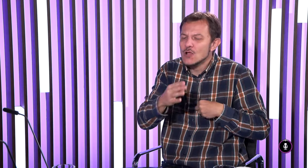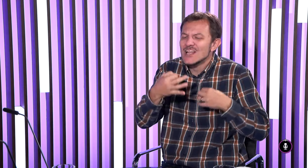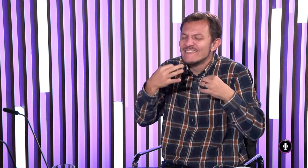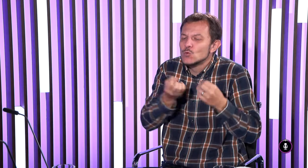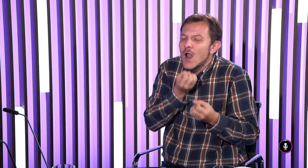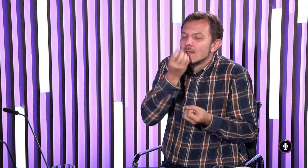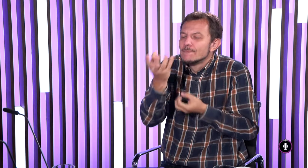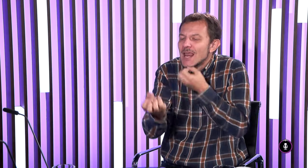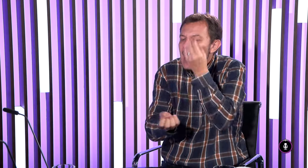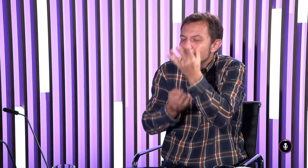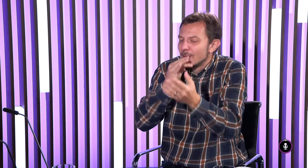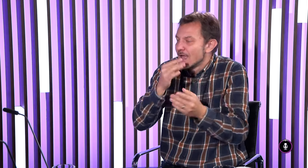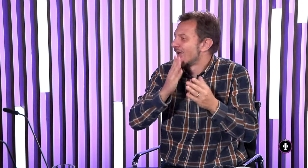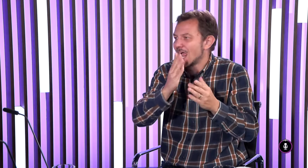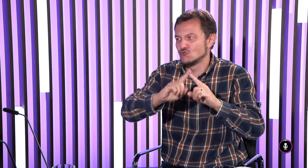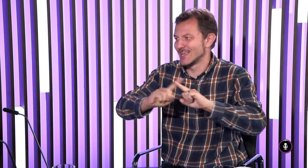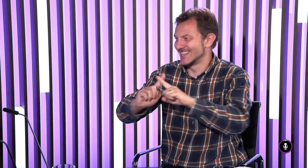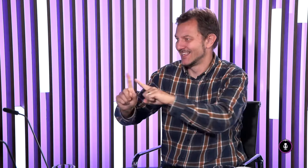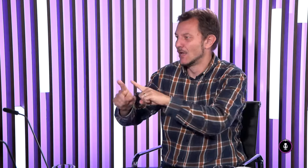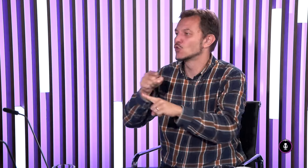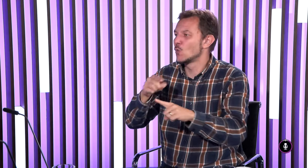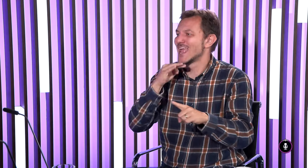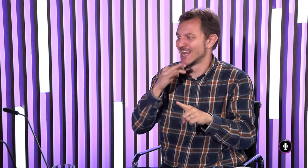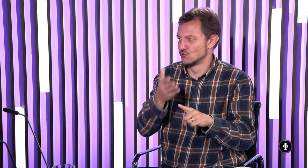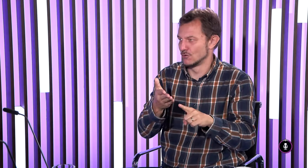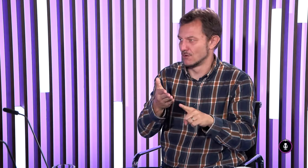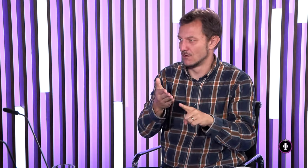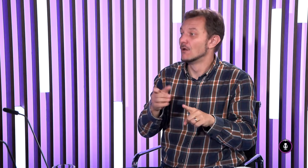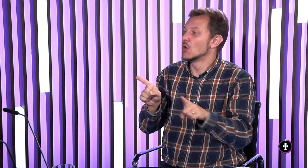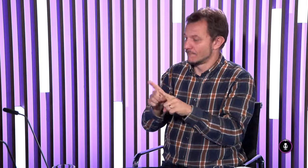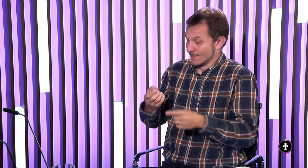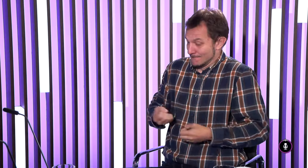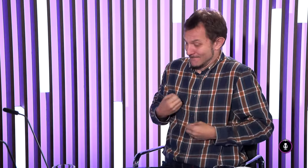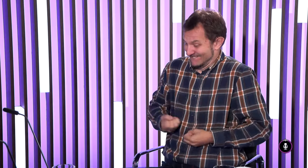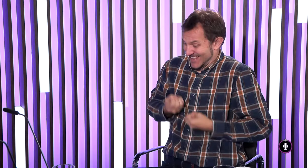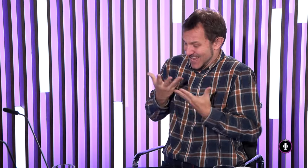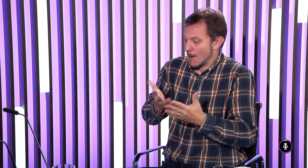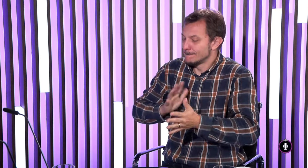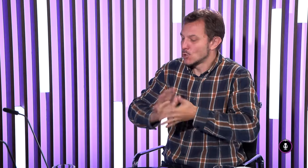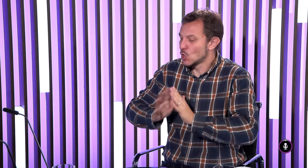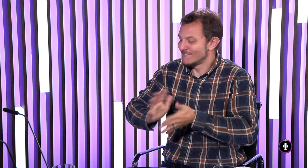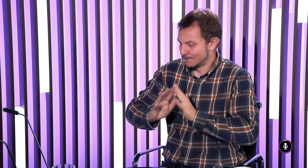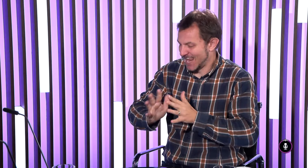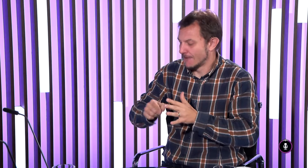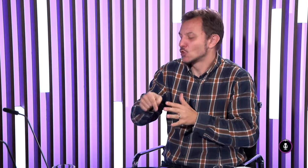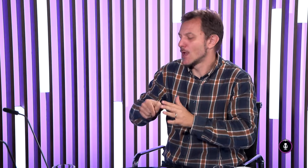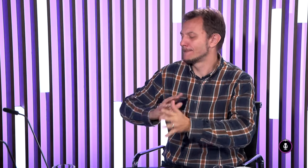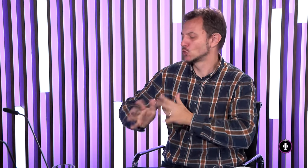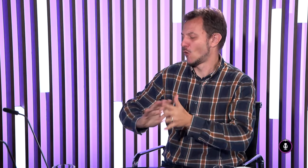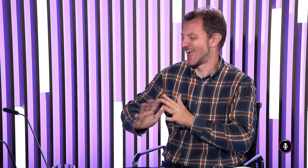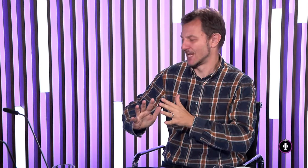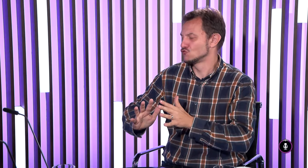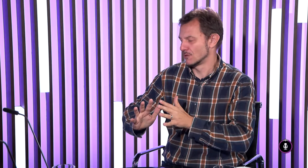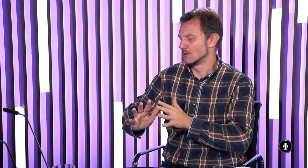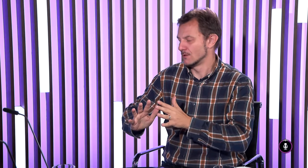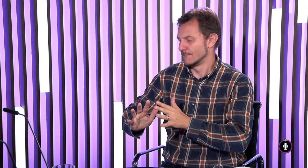tak má absorbované tieto dva fenomény a potom sa prejavuje ale každý človek má iný prejav to je reč a